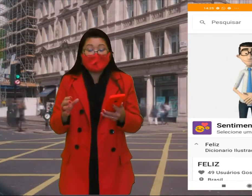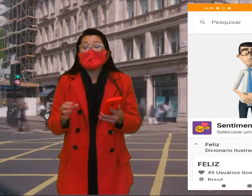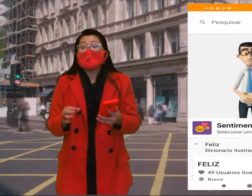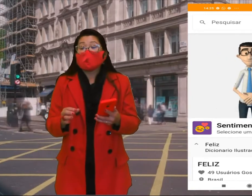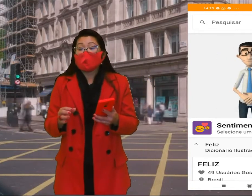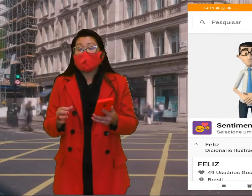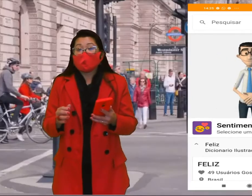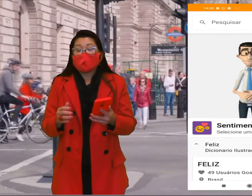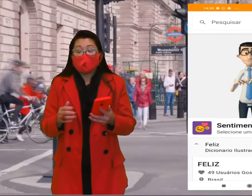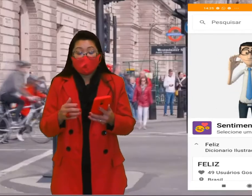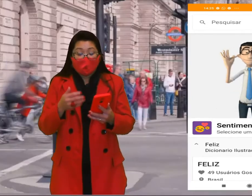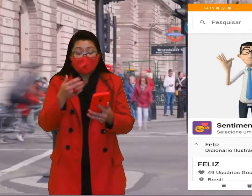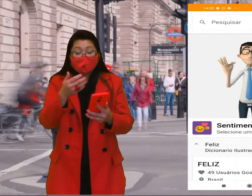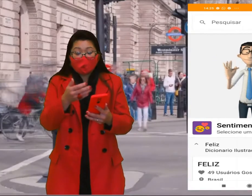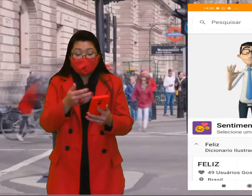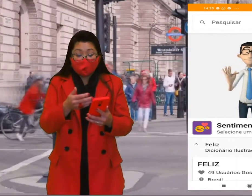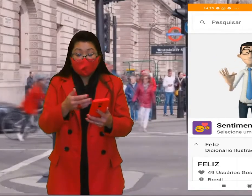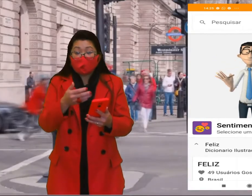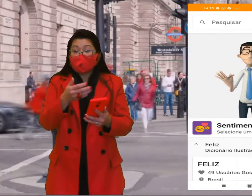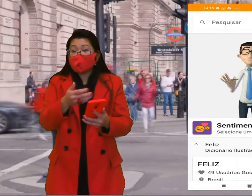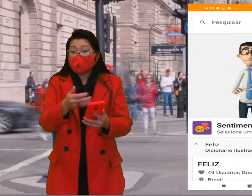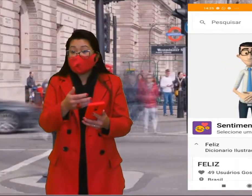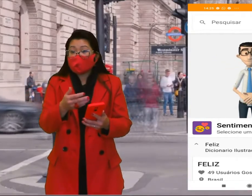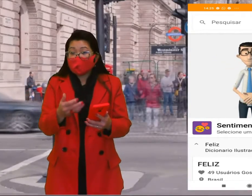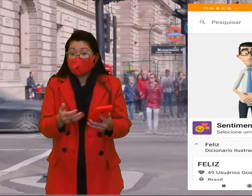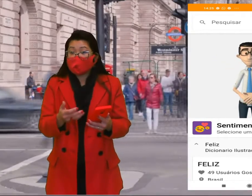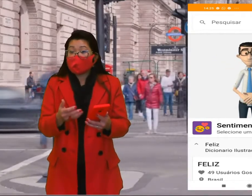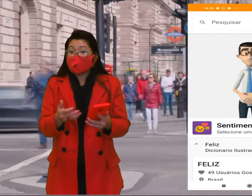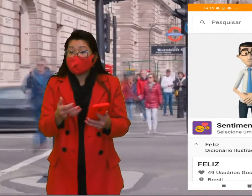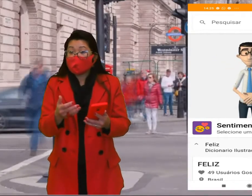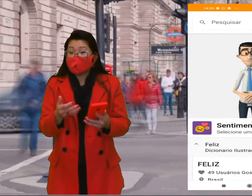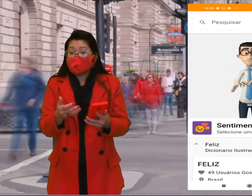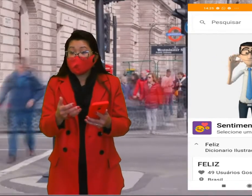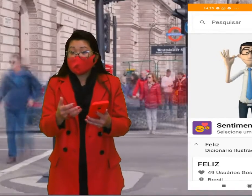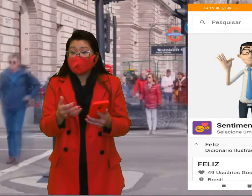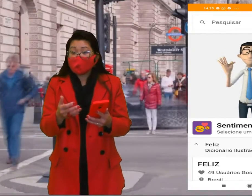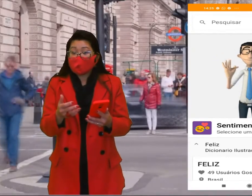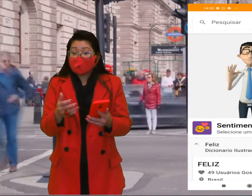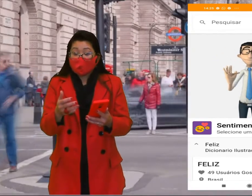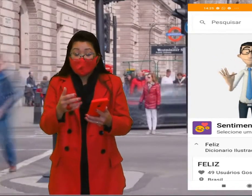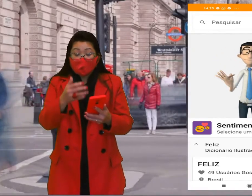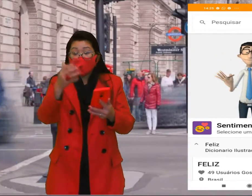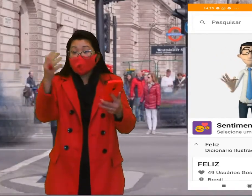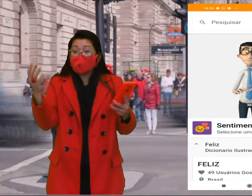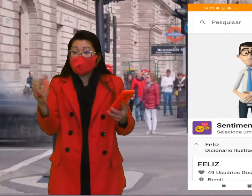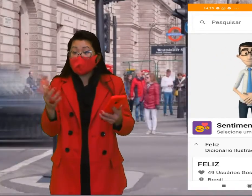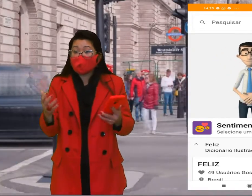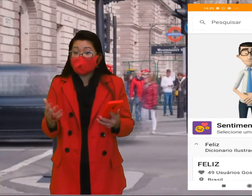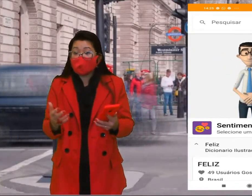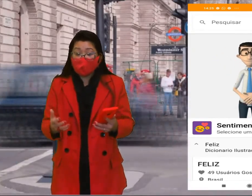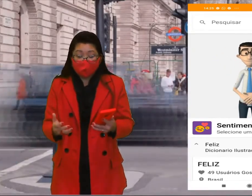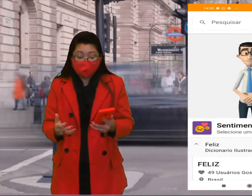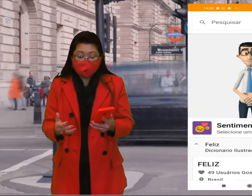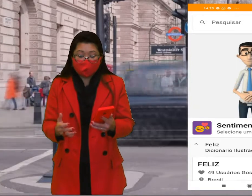ao mesmo tempo, visualizar o Hugo gesticulando, né?